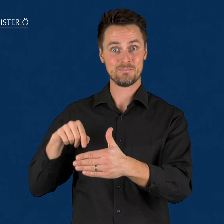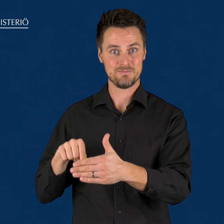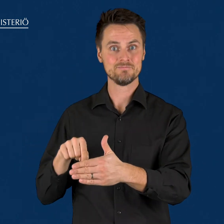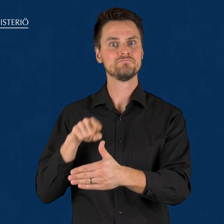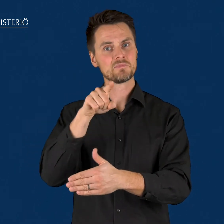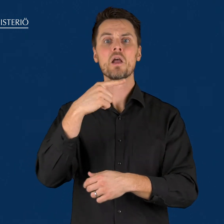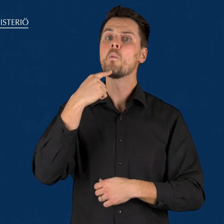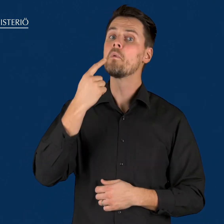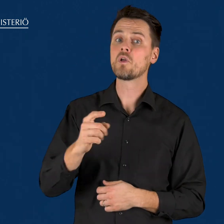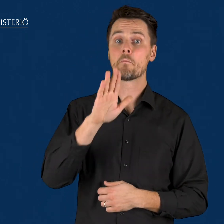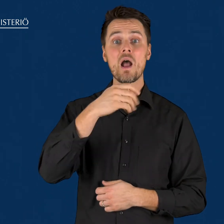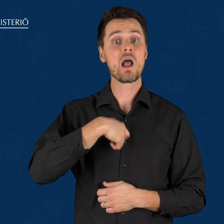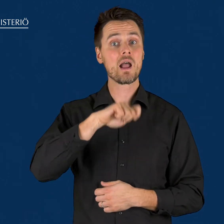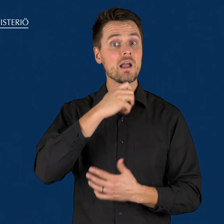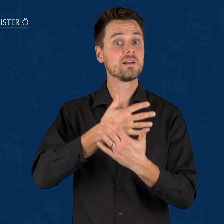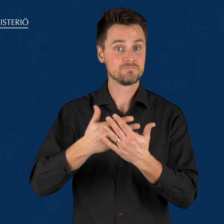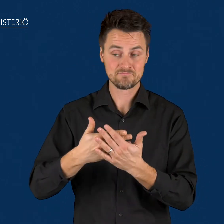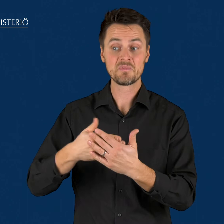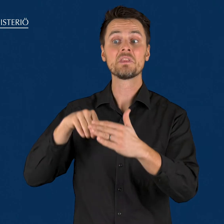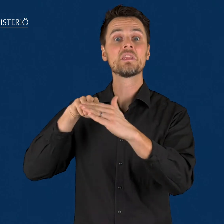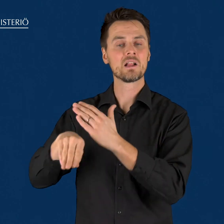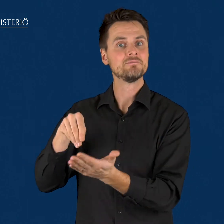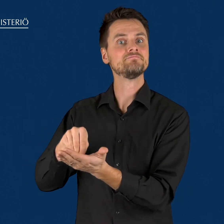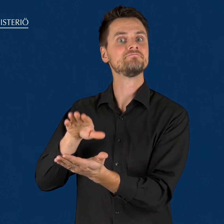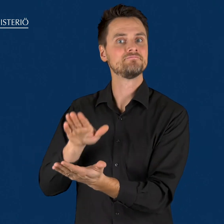Väestötietojärjestelmään tallennetaan henkilön ilmoittama äidinkieli.